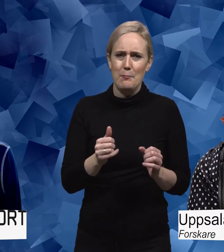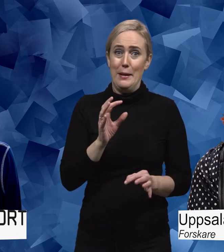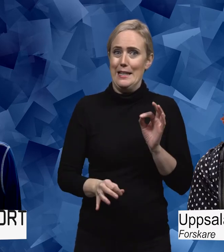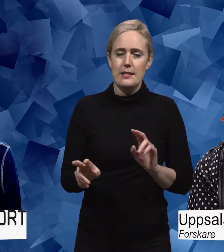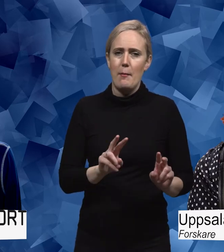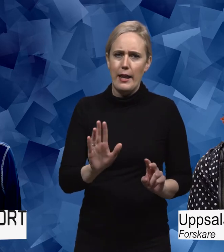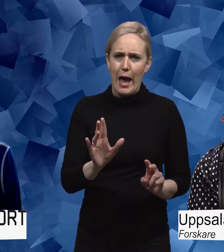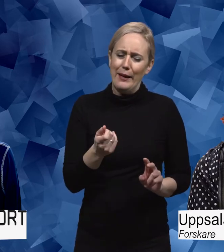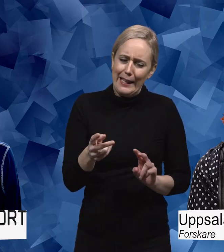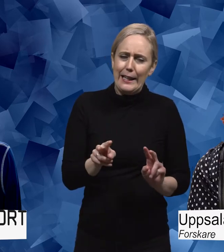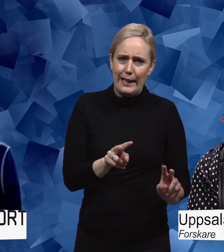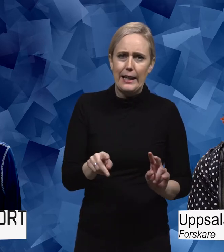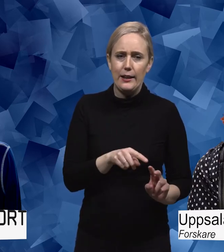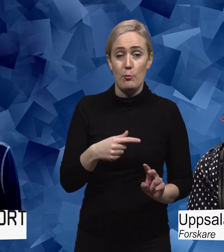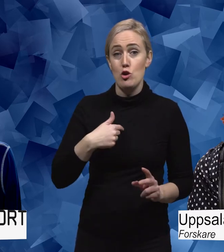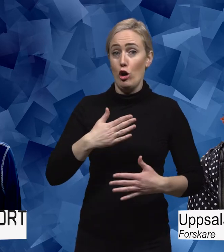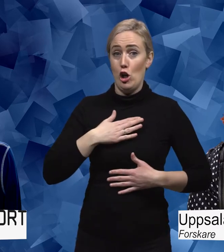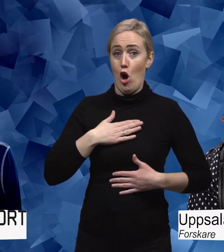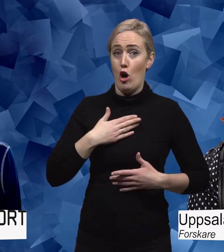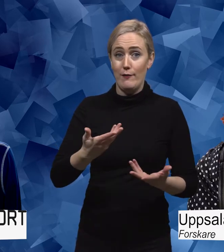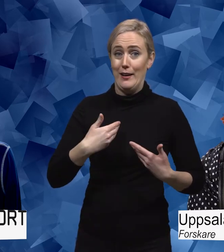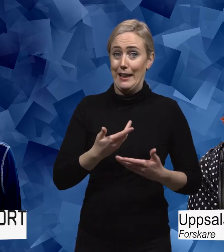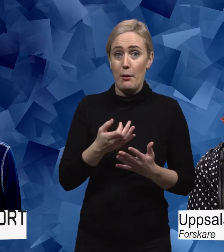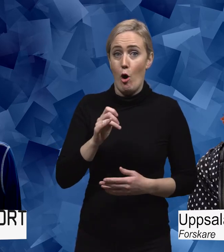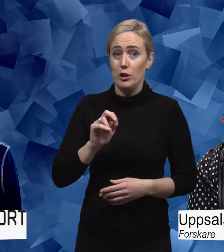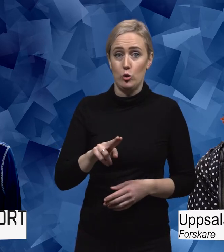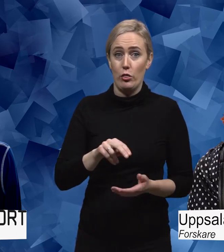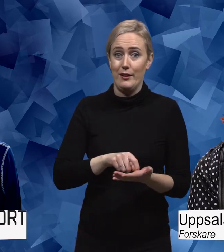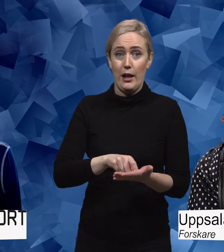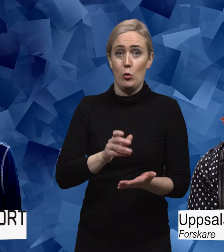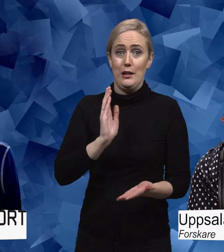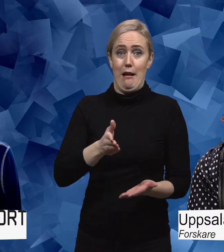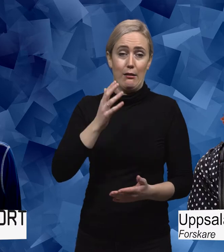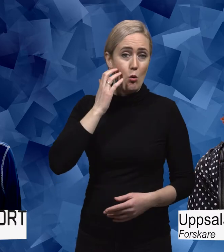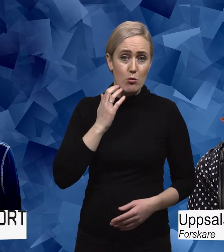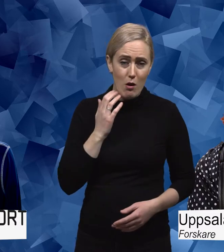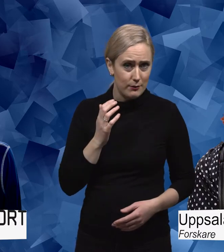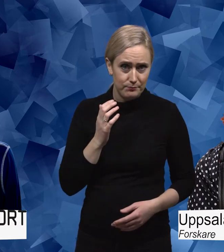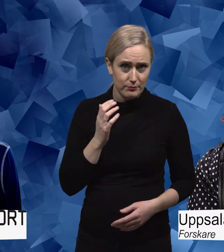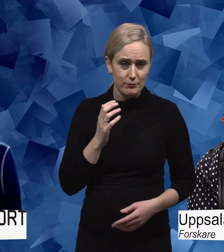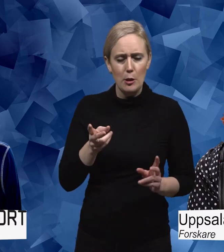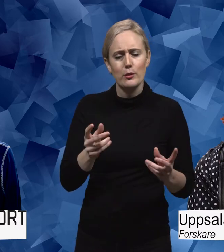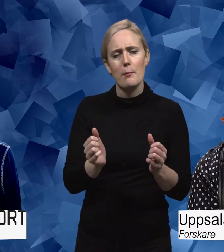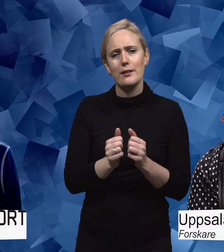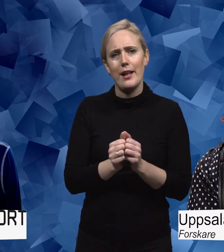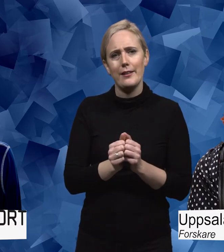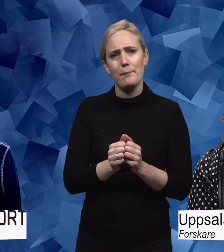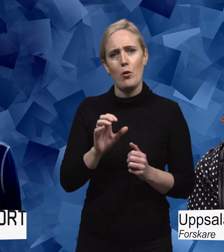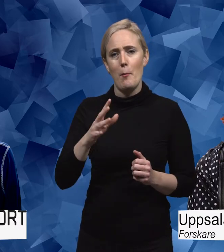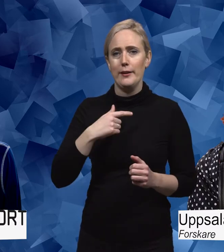Det är märkligt men jag är faktiskt glad att jag inte fick Parkinson-diagnosen i tonåren för att på samma sätt som att det blir självuppfyllande om man ser på sig